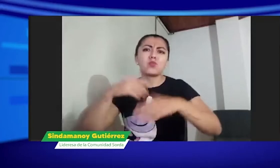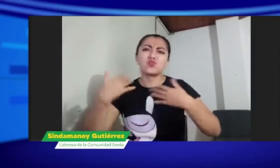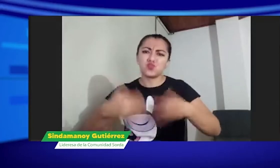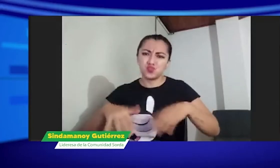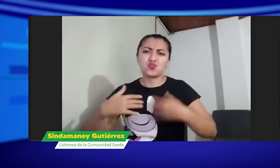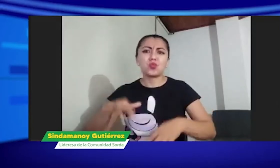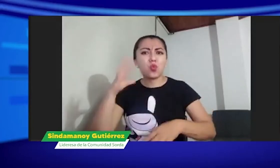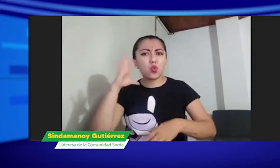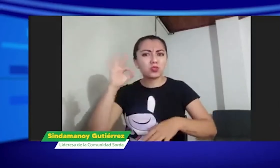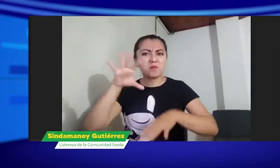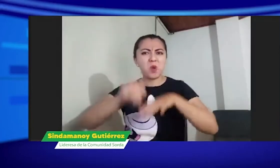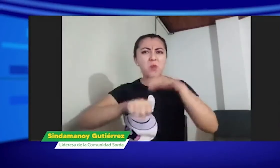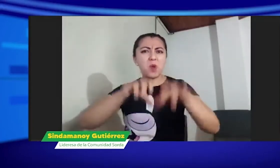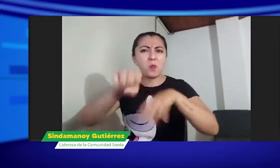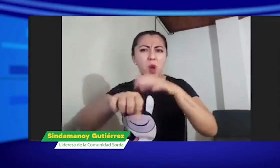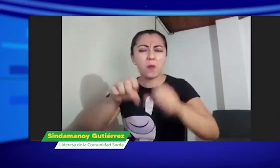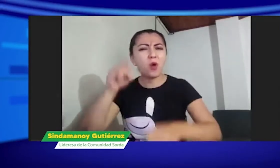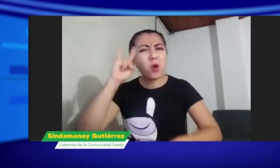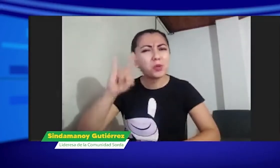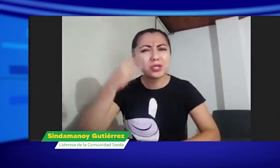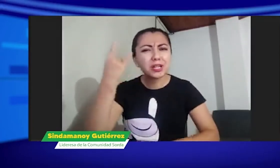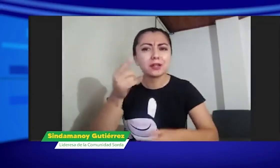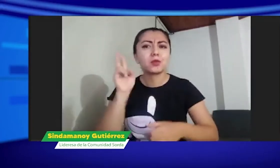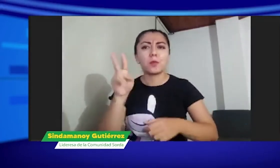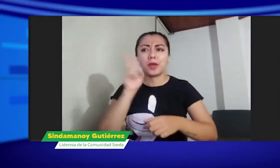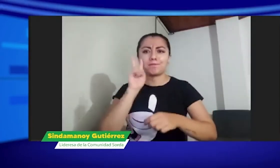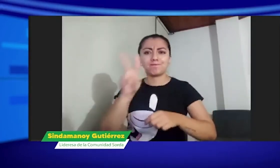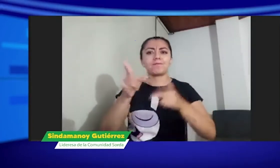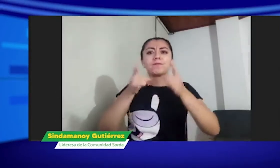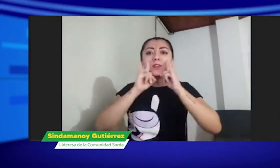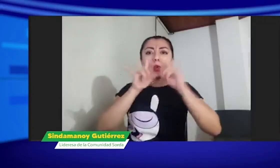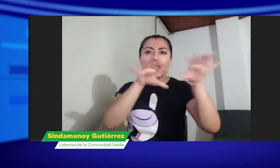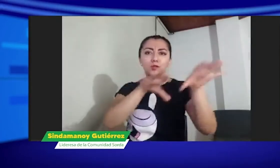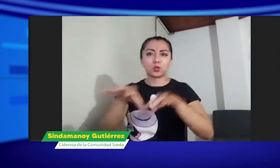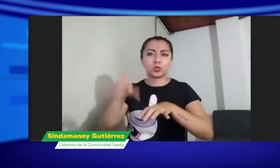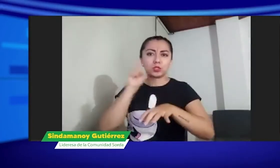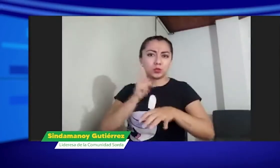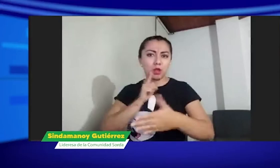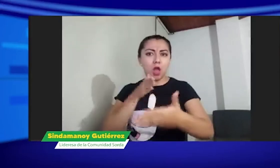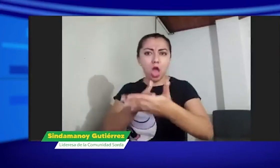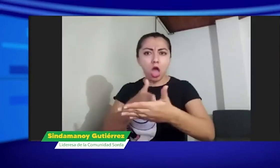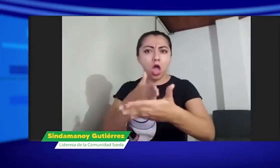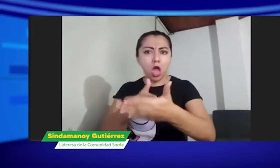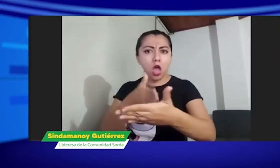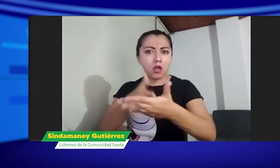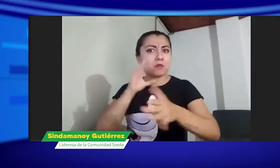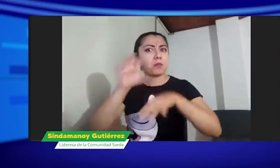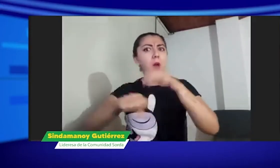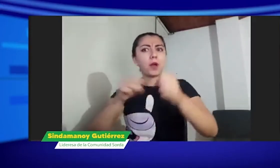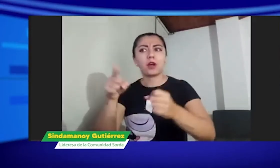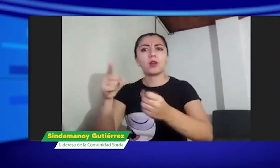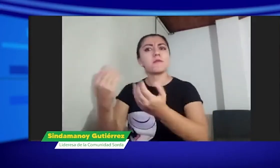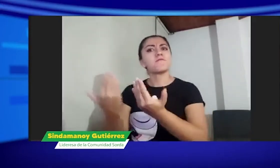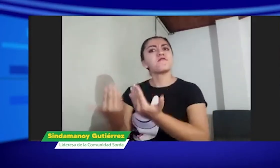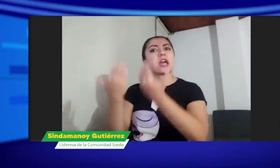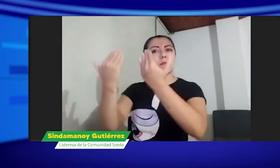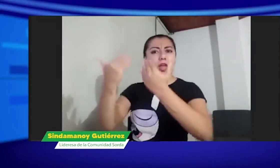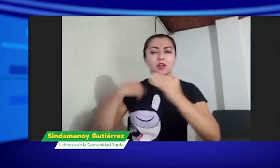hablamos de la lengua de señas y los oyentes pensamos en que están apropiándose de estos